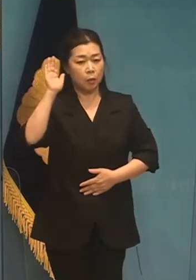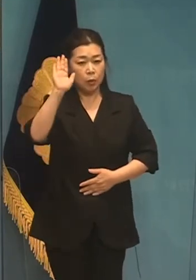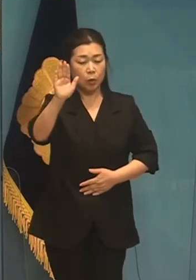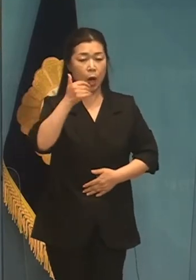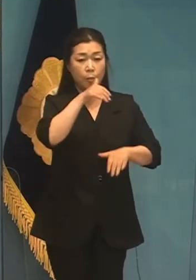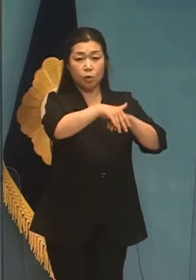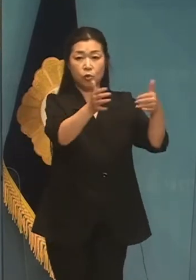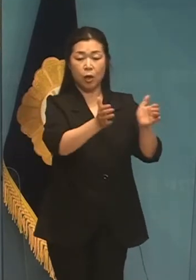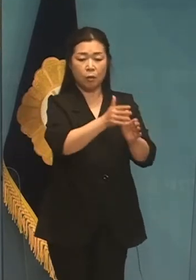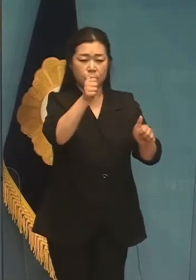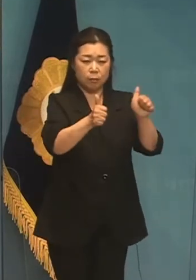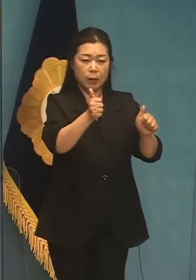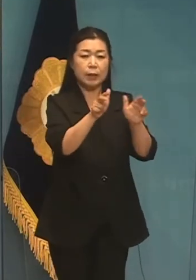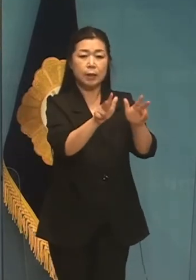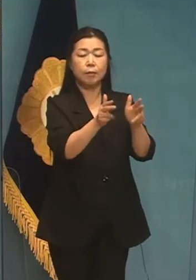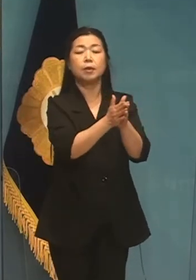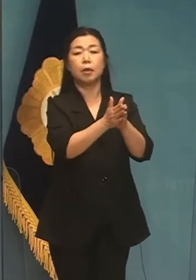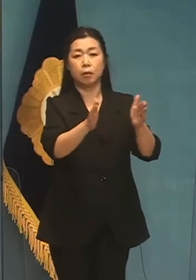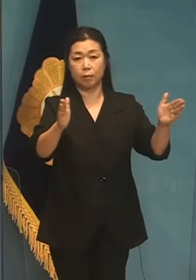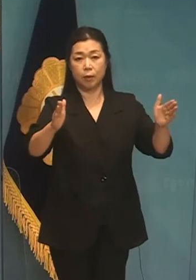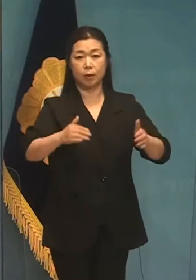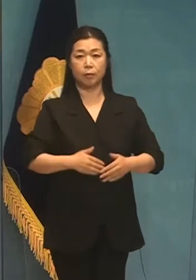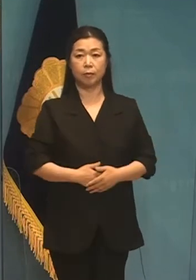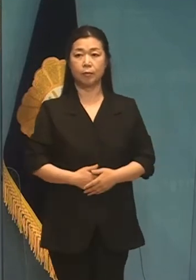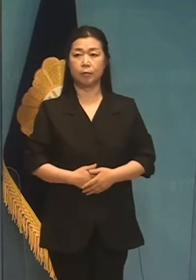김주당 경선이 본격적으로 시작되었습니다.